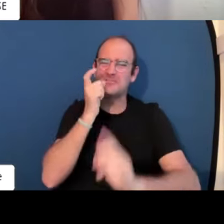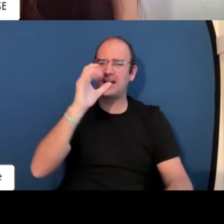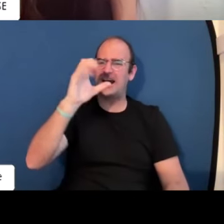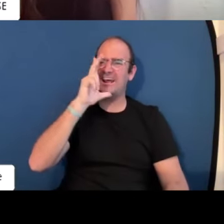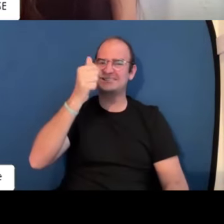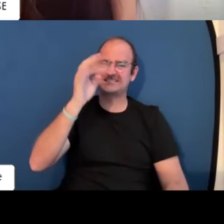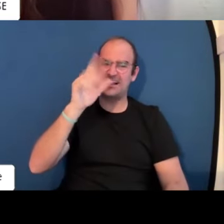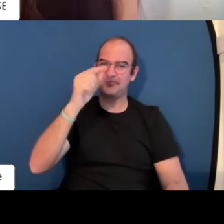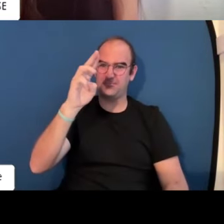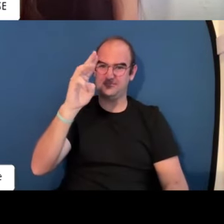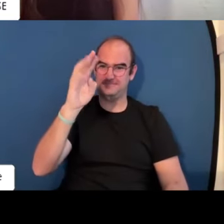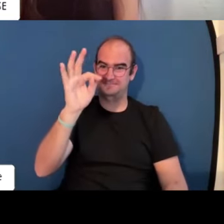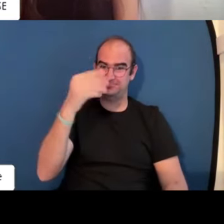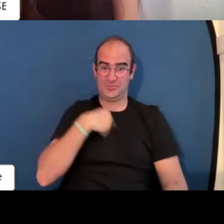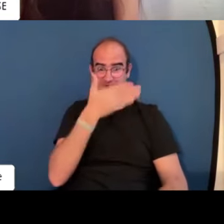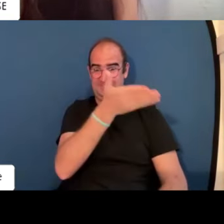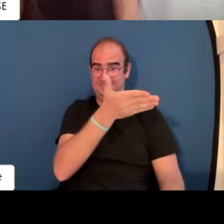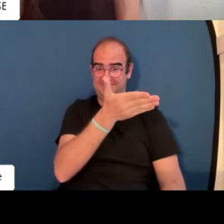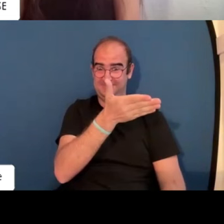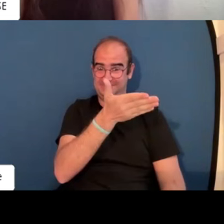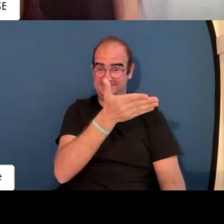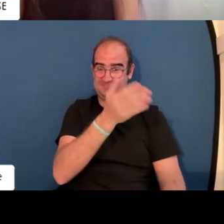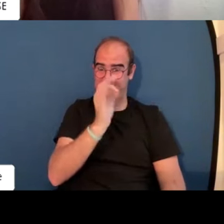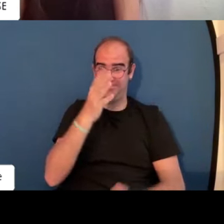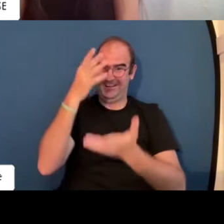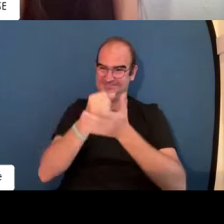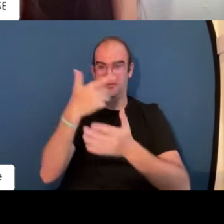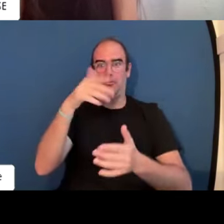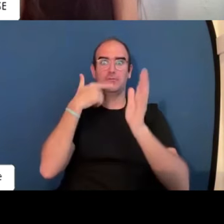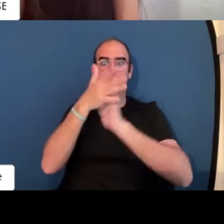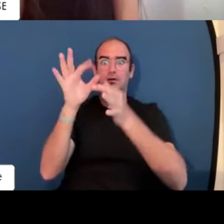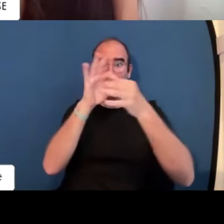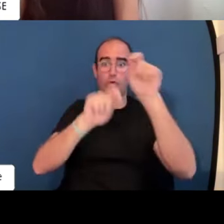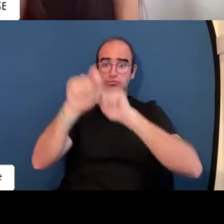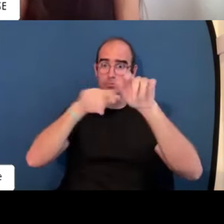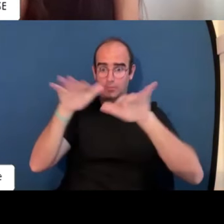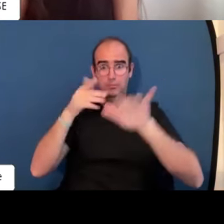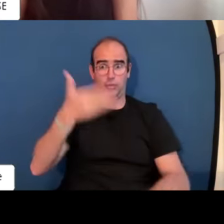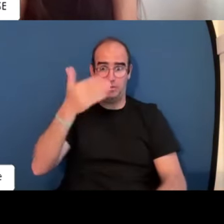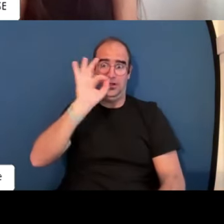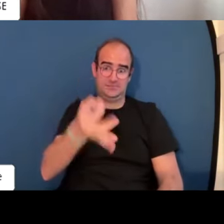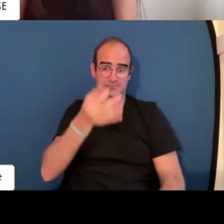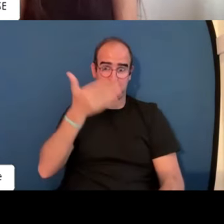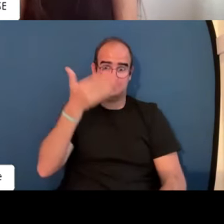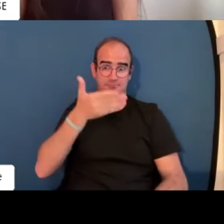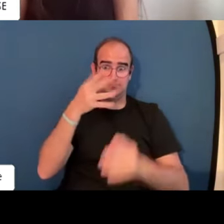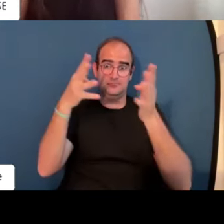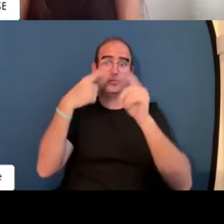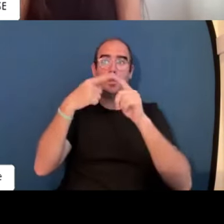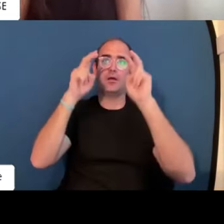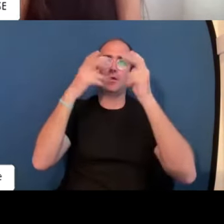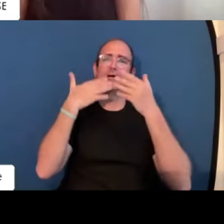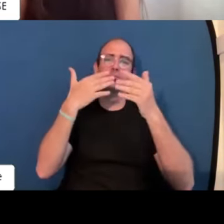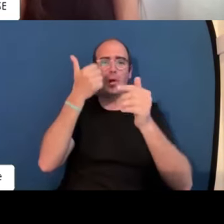antes además solo lo has nombrado ¿no? has nombrado ChatGPT lógicamente está aquí tenía que estar